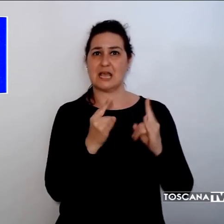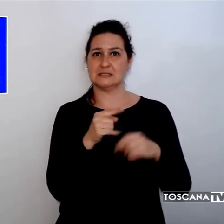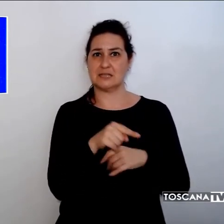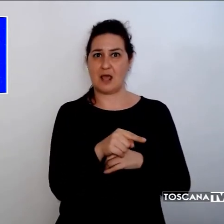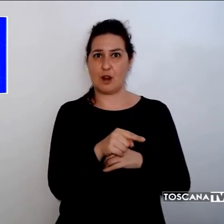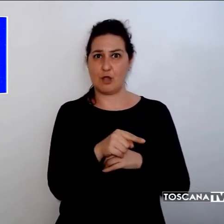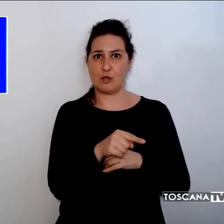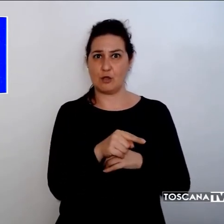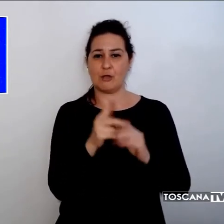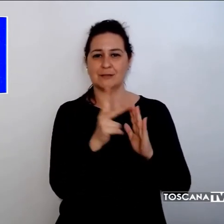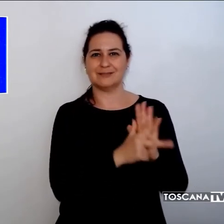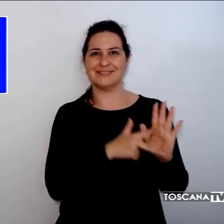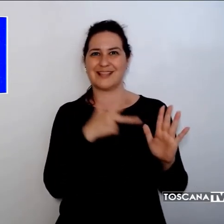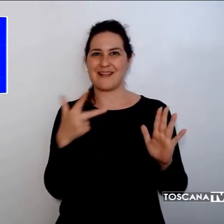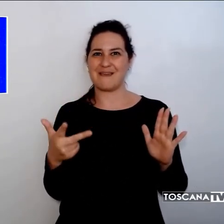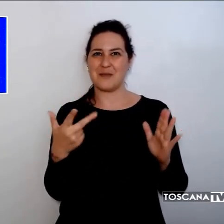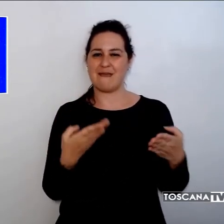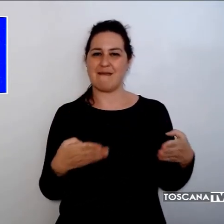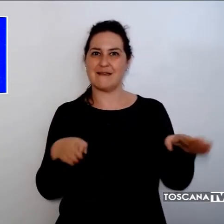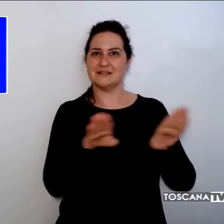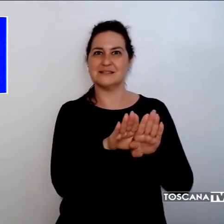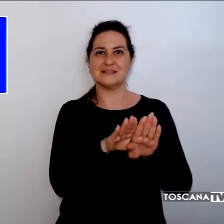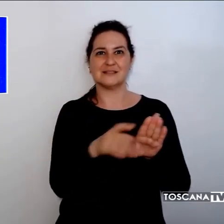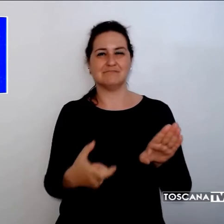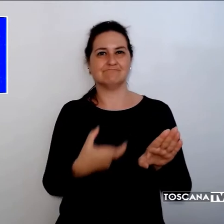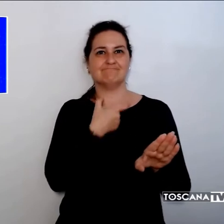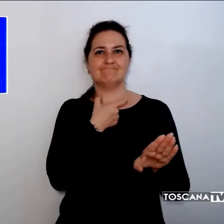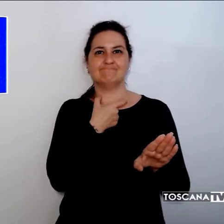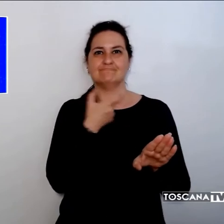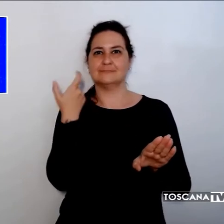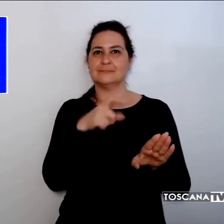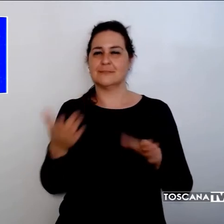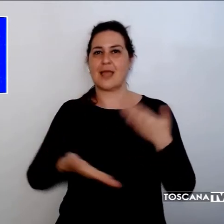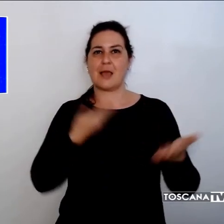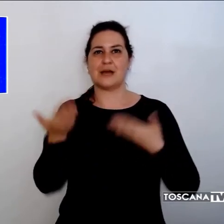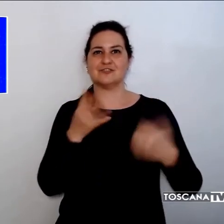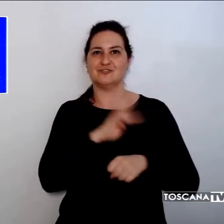tre mesi di chiusura forzata dovuto all'emergenza coronavirus.